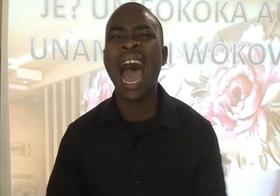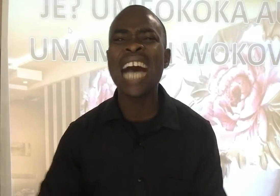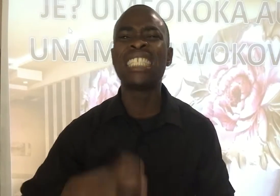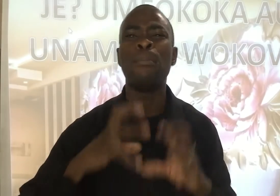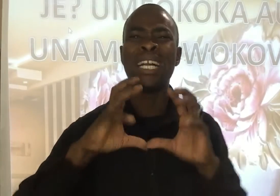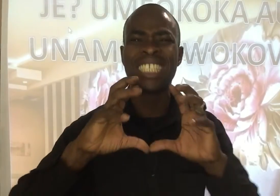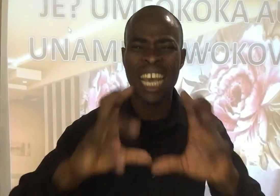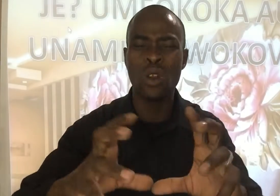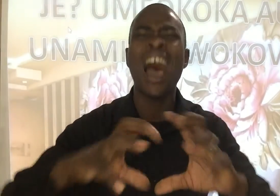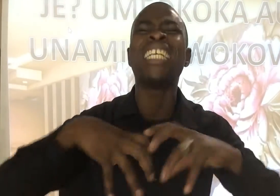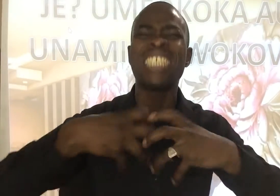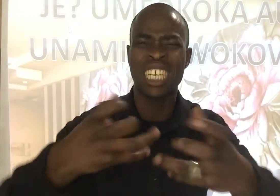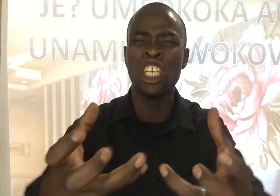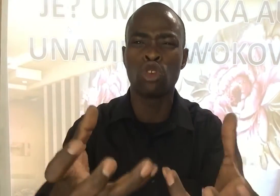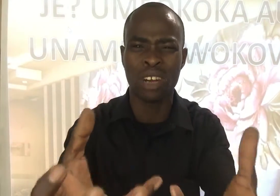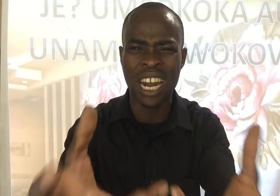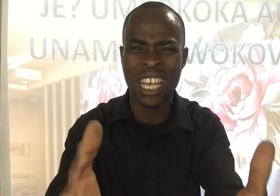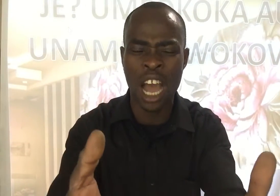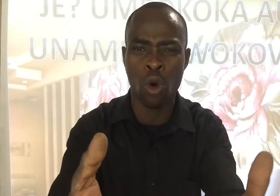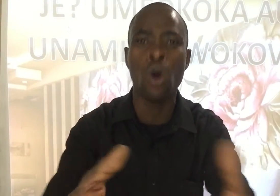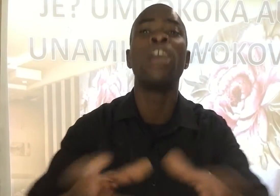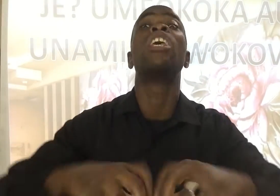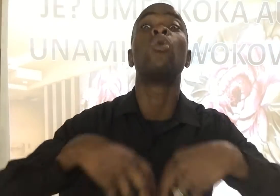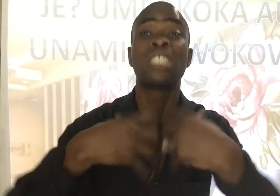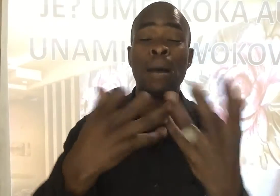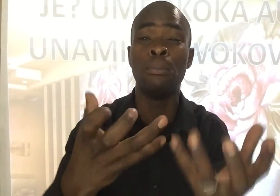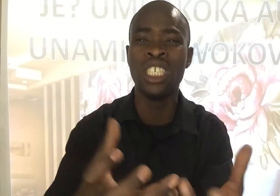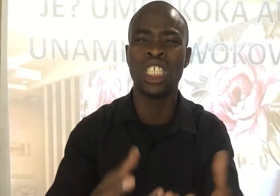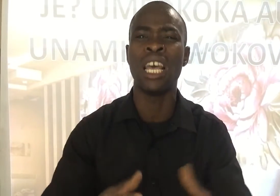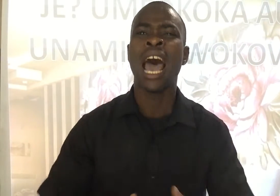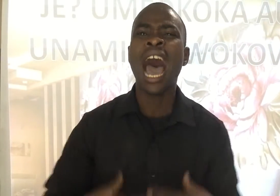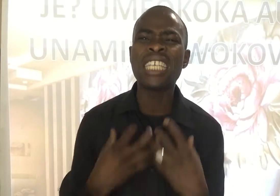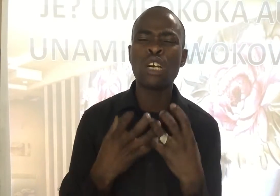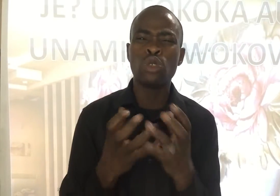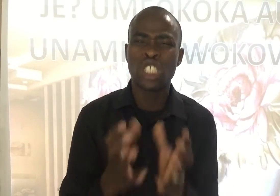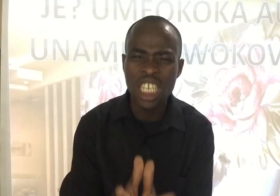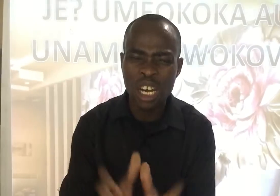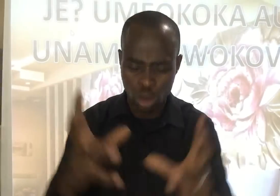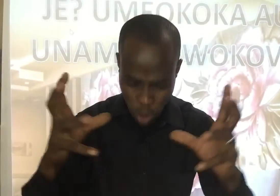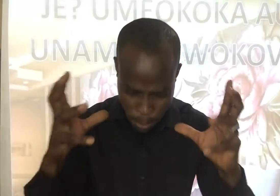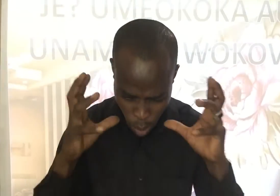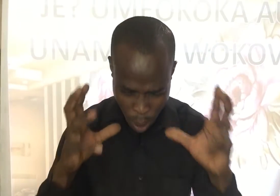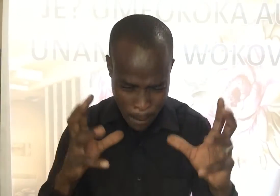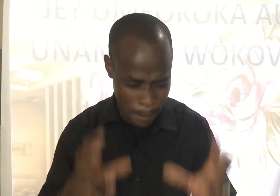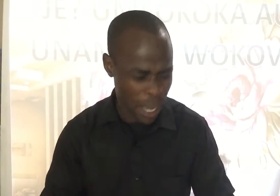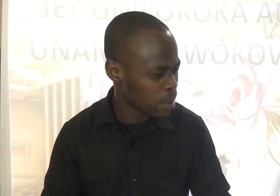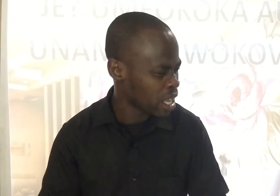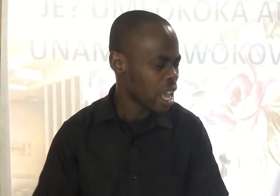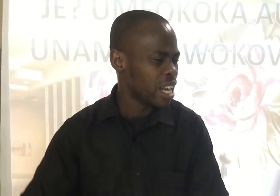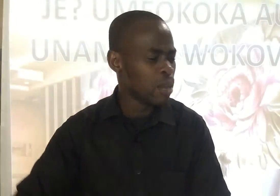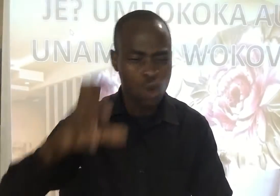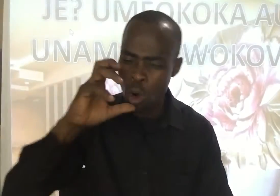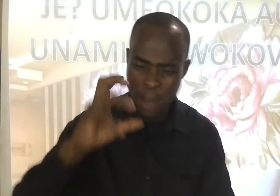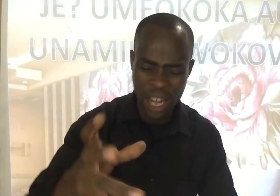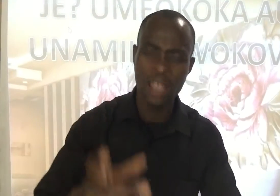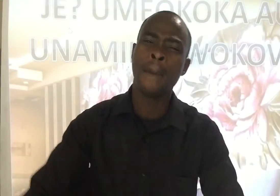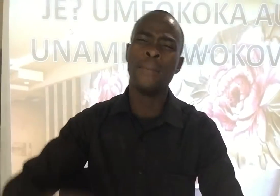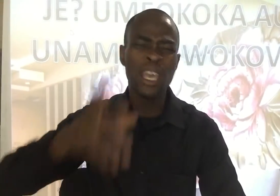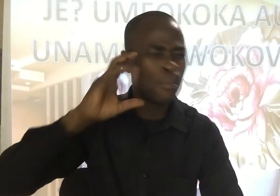Acha matenu Acha kilicho ndani yako kikutambulisha Acha kushinda kutuambia kwamba Mimi ni mhubiri Mimi